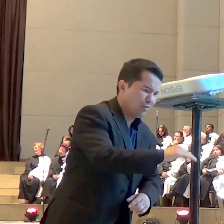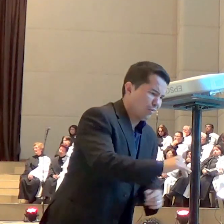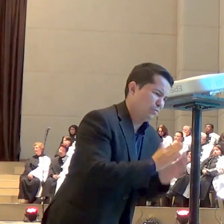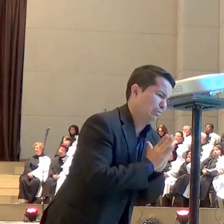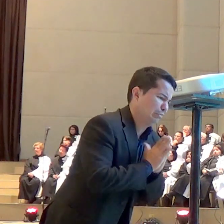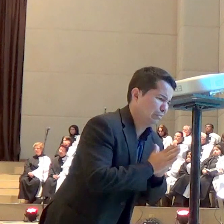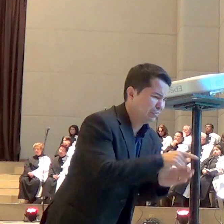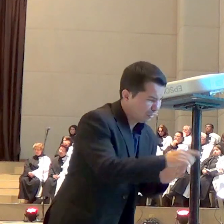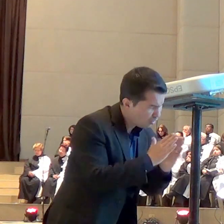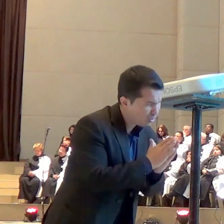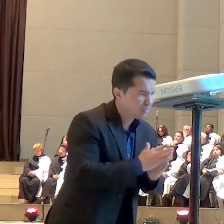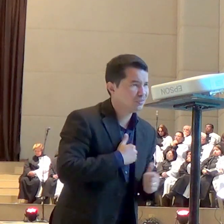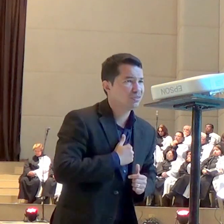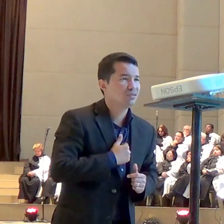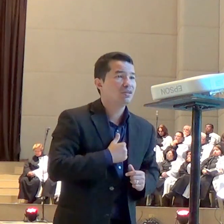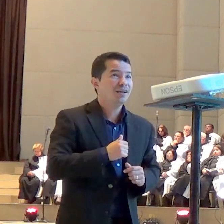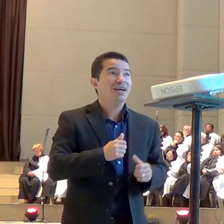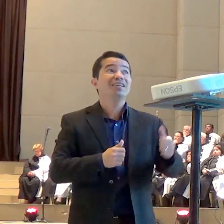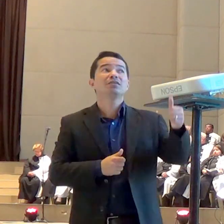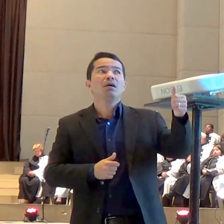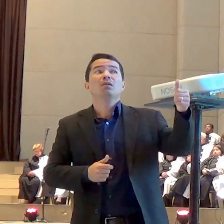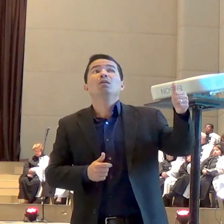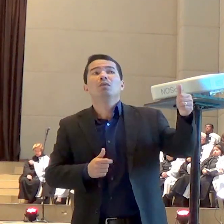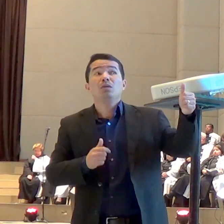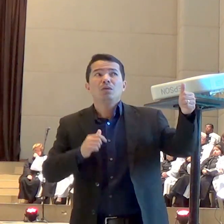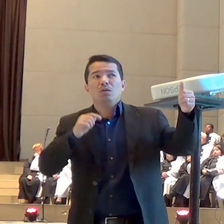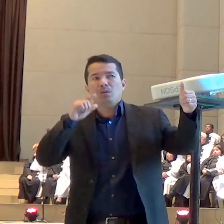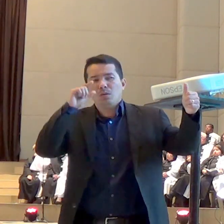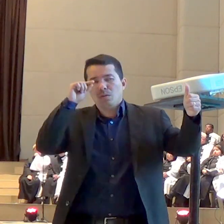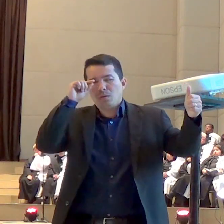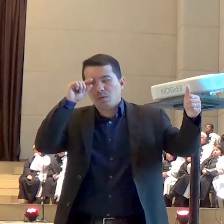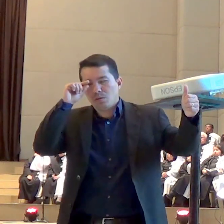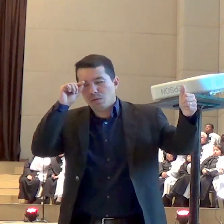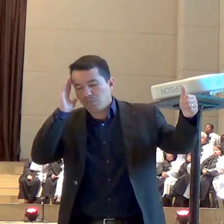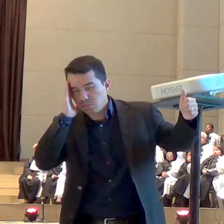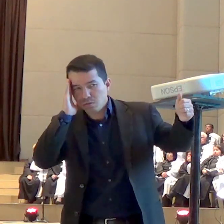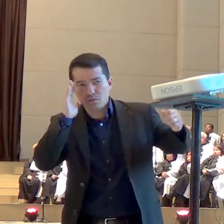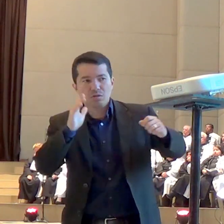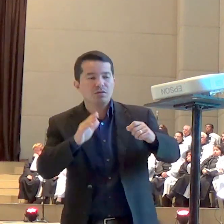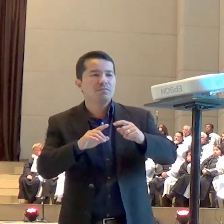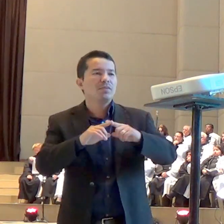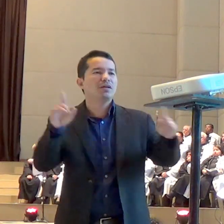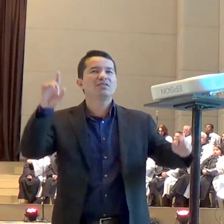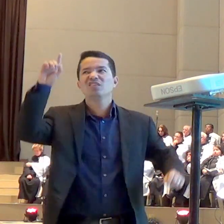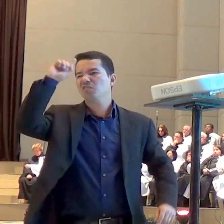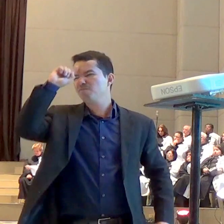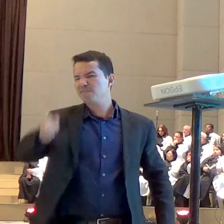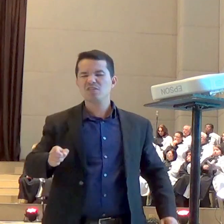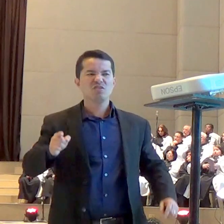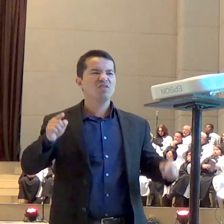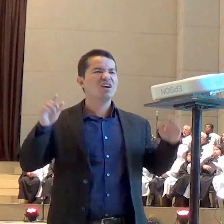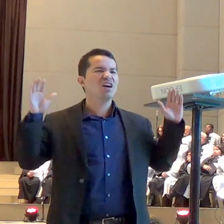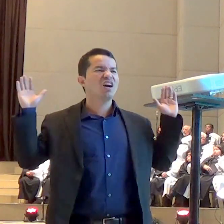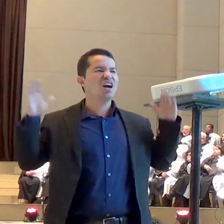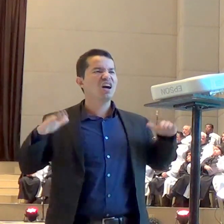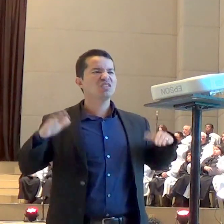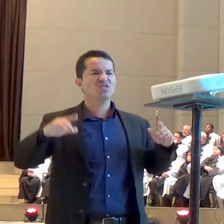mas Deus mandou o seu anjo para só estar do lado de Jesus